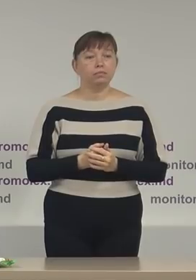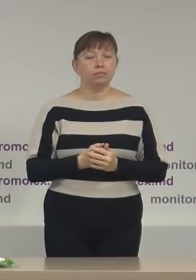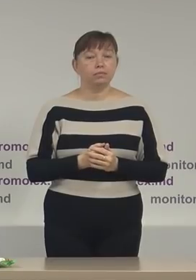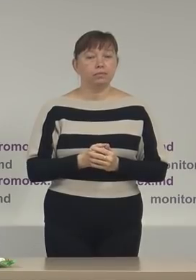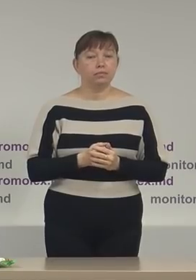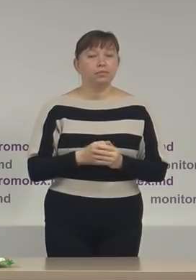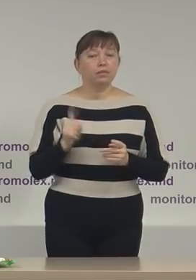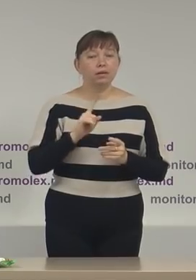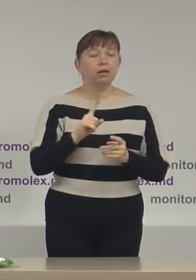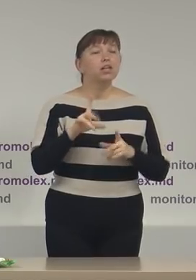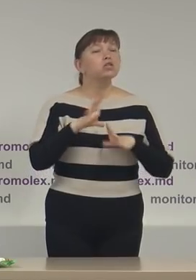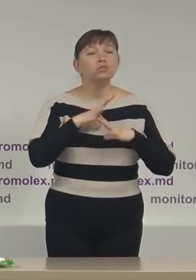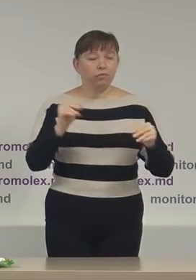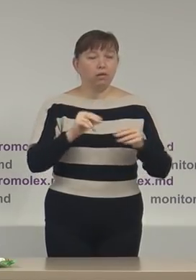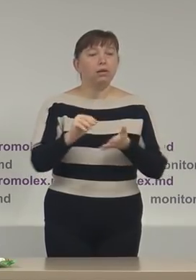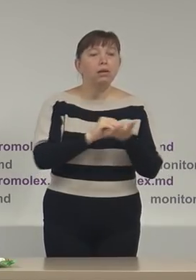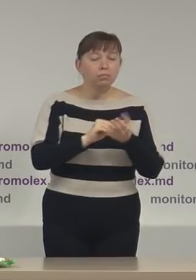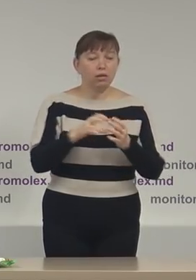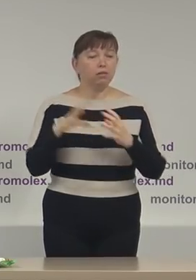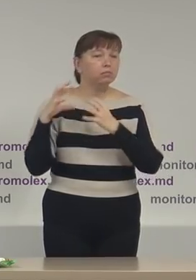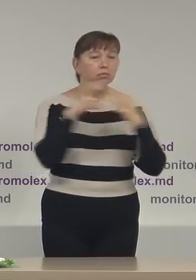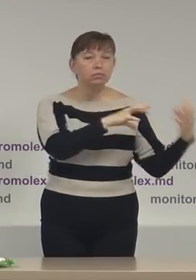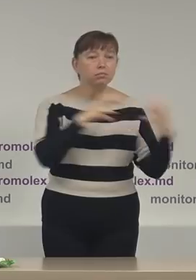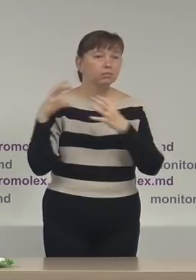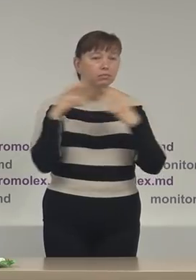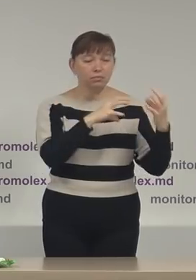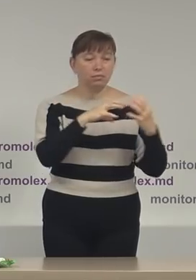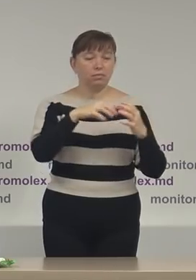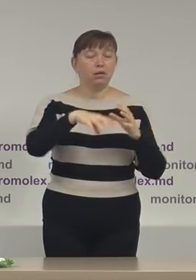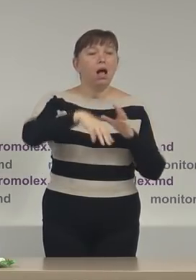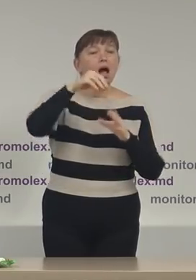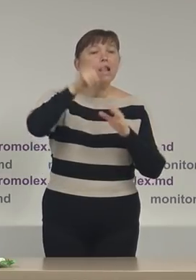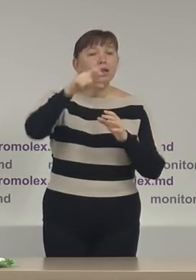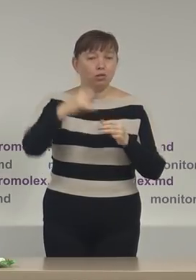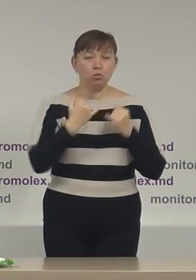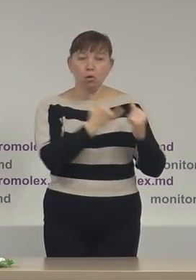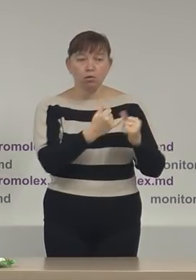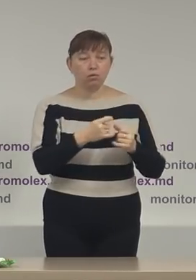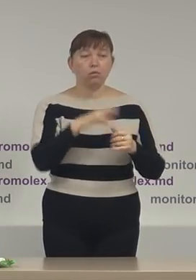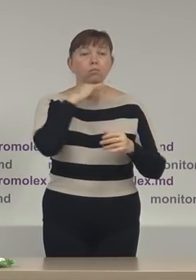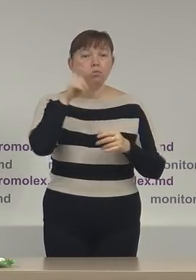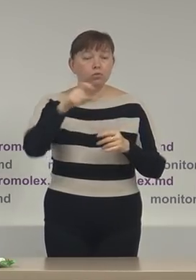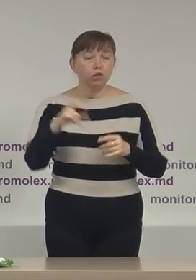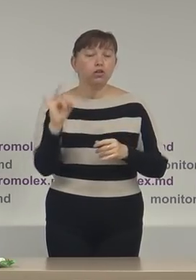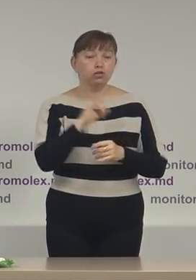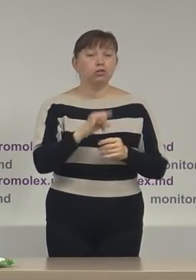evitarea transportării organizate a alegătorilor în campanie, similar turului 1 și autorizarea